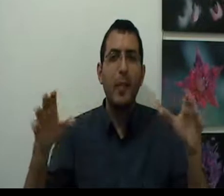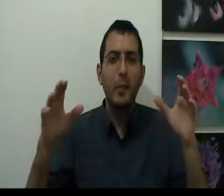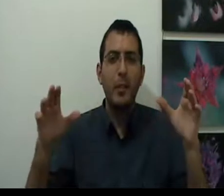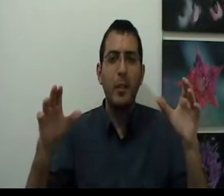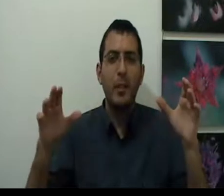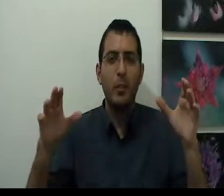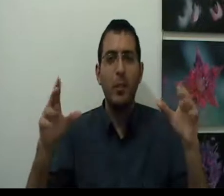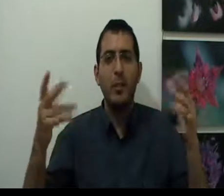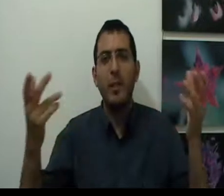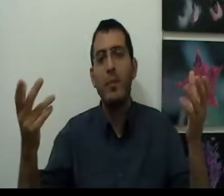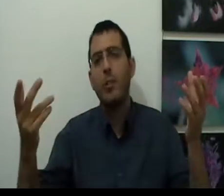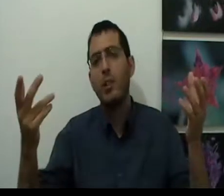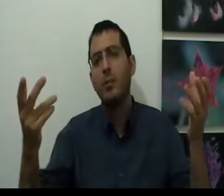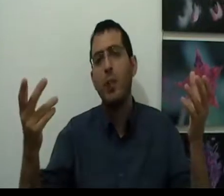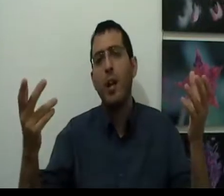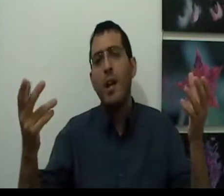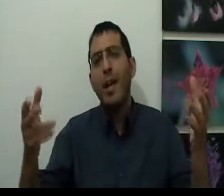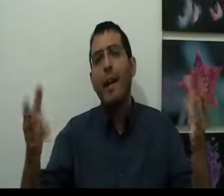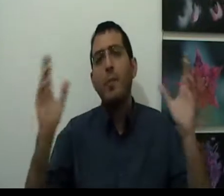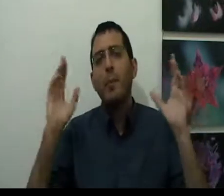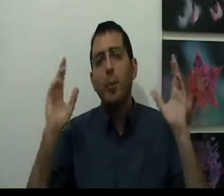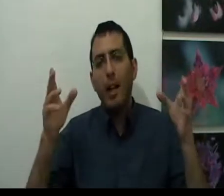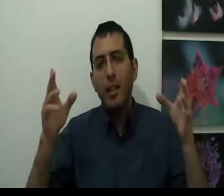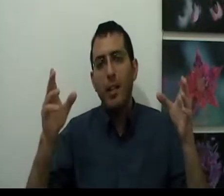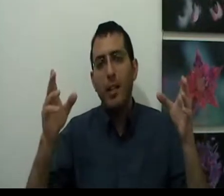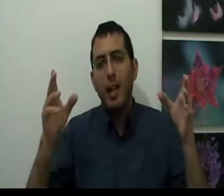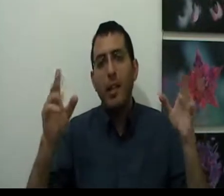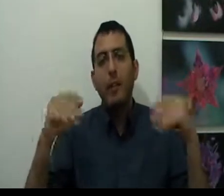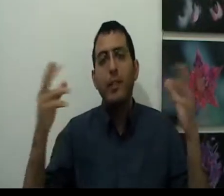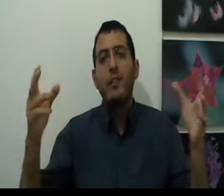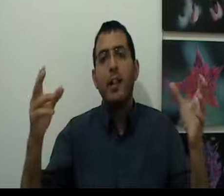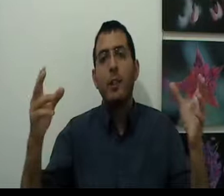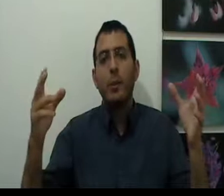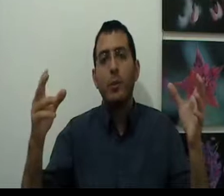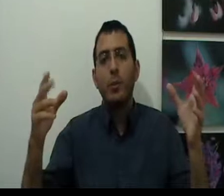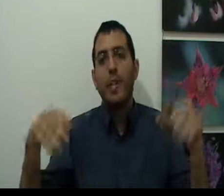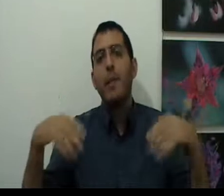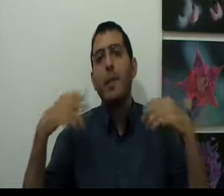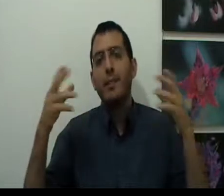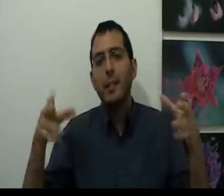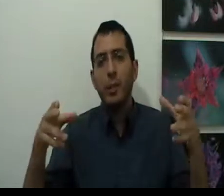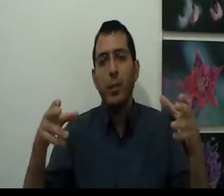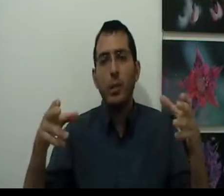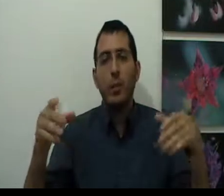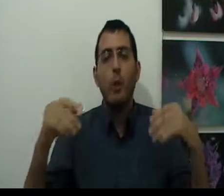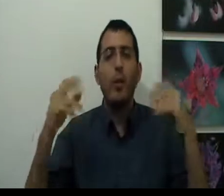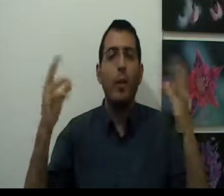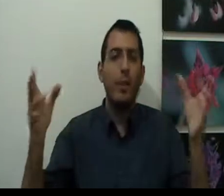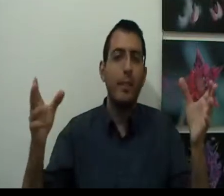אדם נמצא בדיכאון כל הזמן. הבן אדם צריך לשאול את עצמו, הרי גם אם אני אוכל, אני לא יהיה סבר רצון למציאות. וגם אם אני אעשה את מה שאני רוצה, בכל מקרה אני לא אסדר